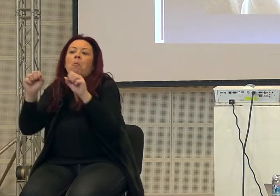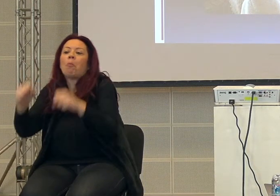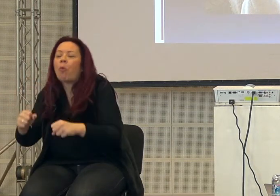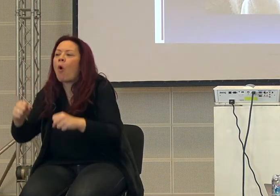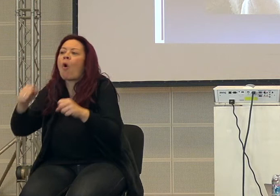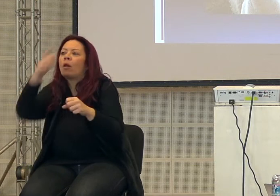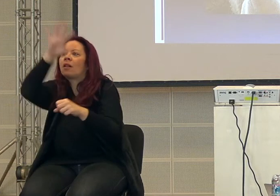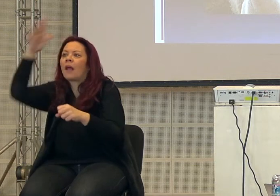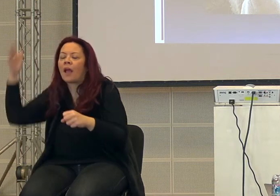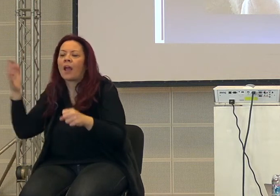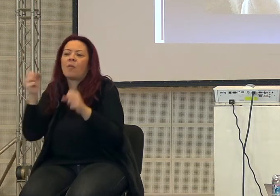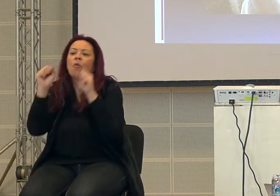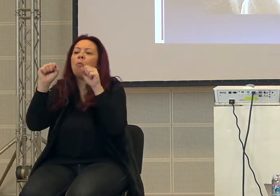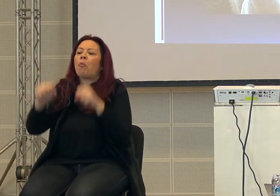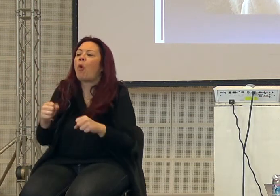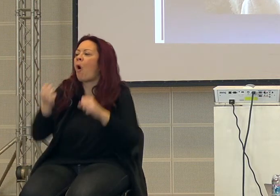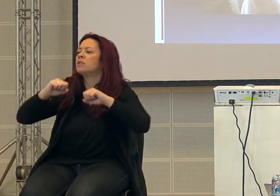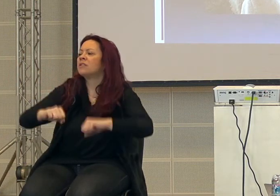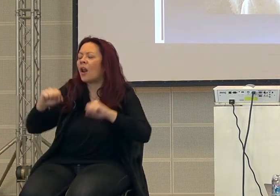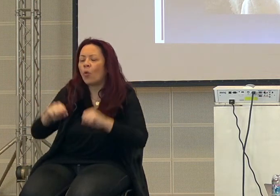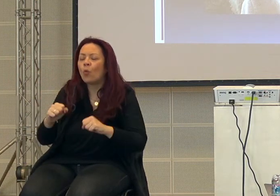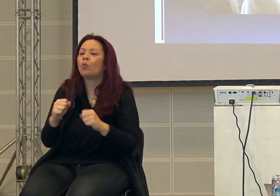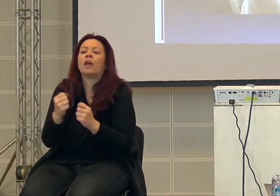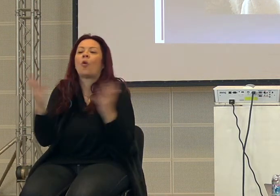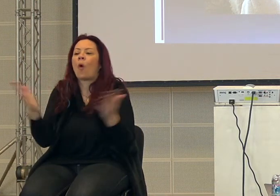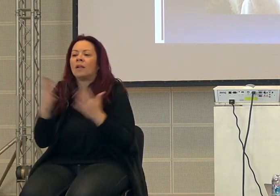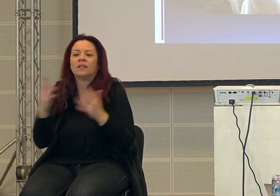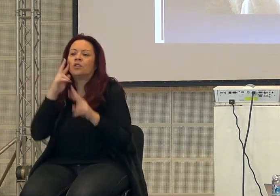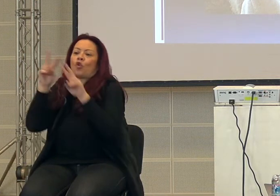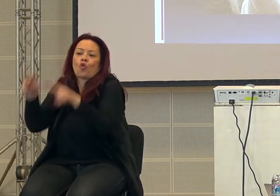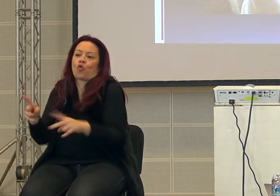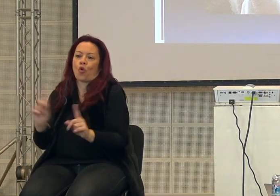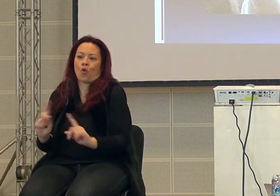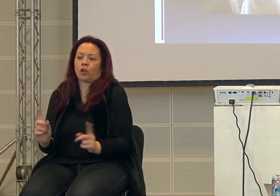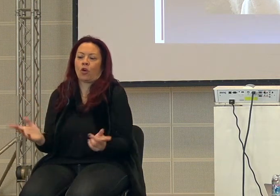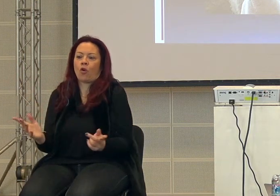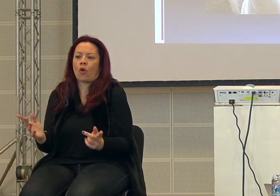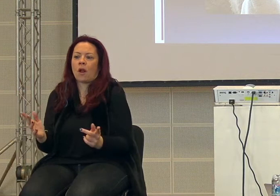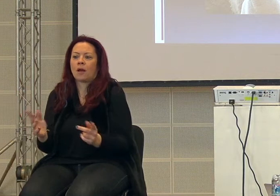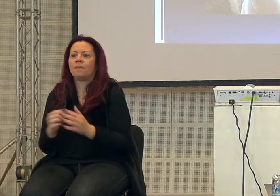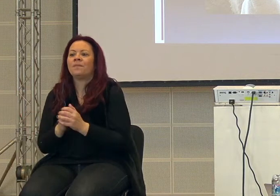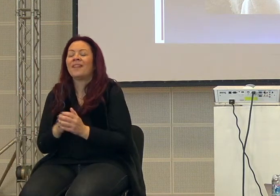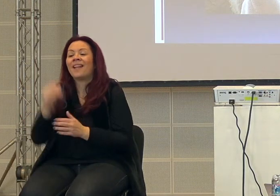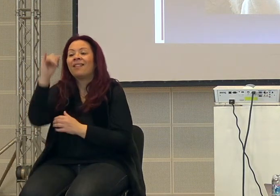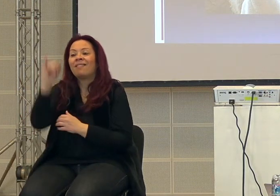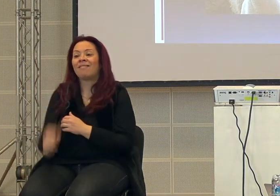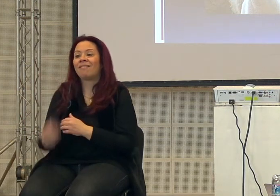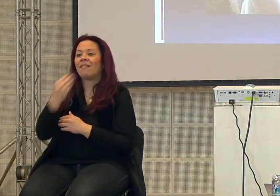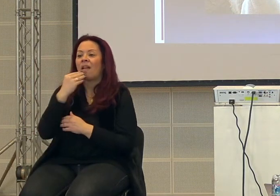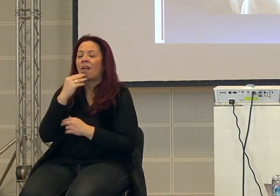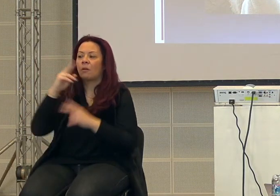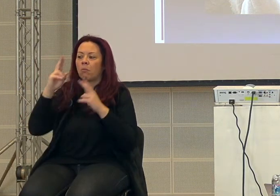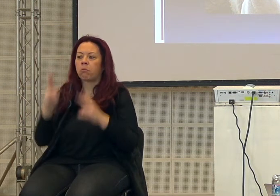meteorologici, sanitari, eccetera, eccetera. E l'altro è che la sua dieta peggiora.